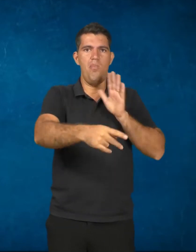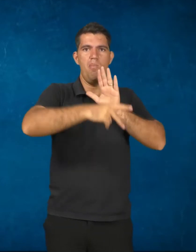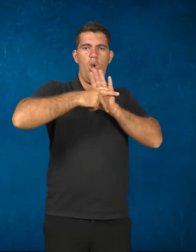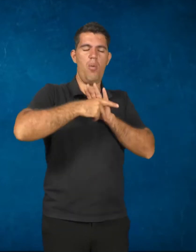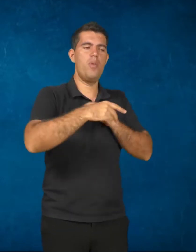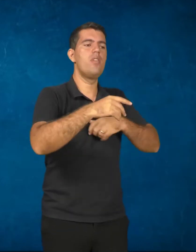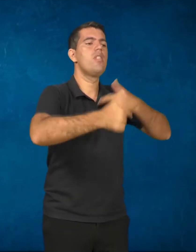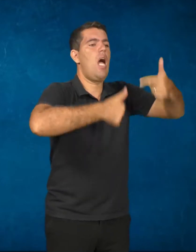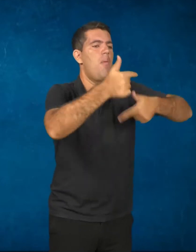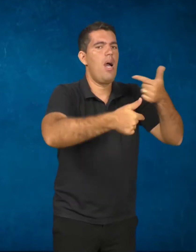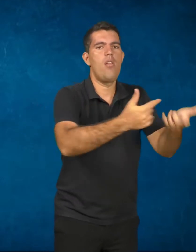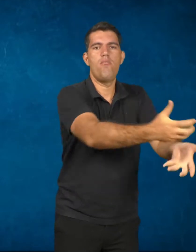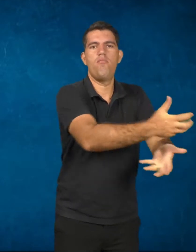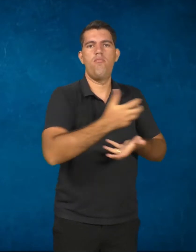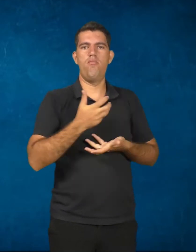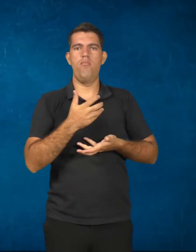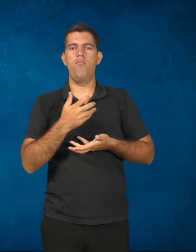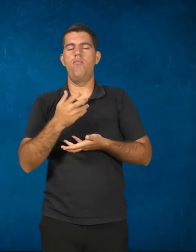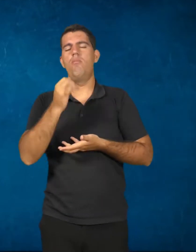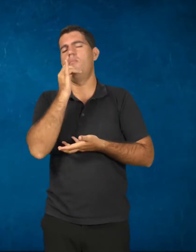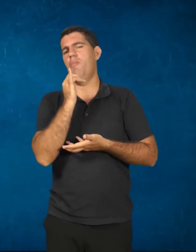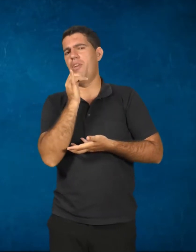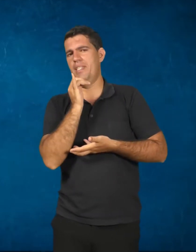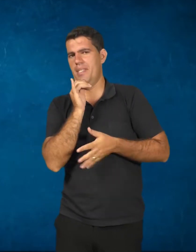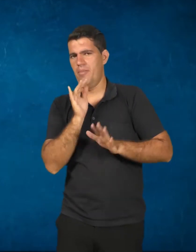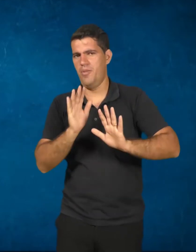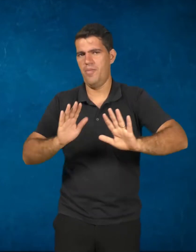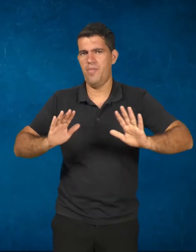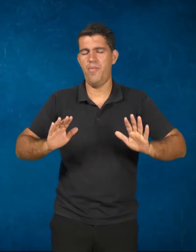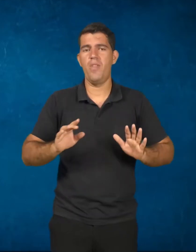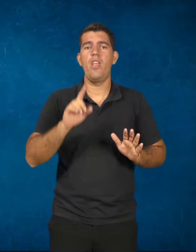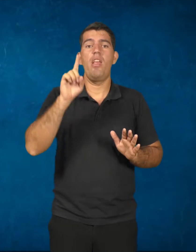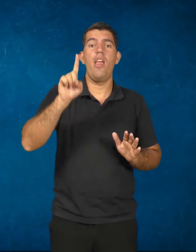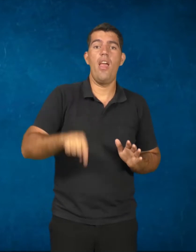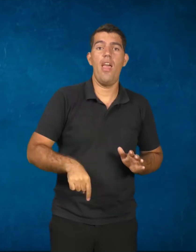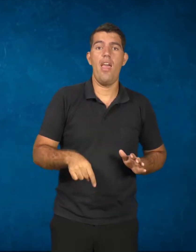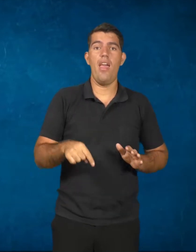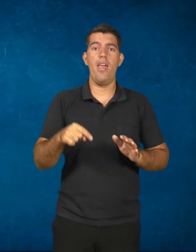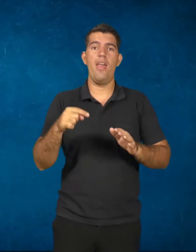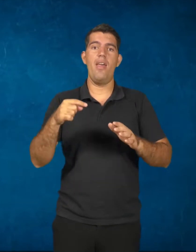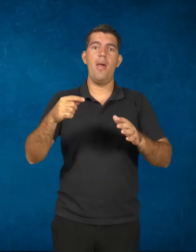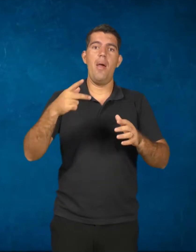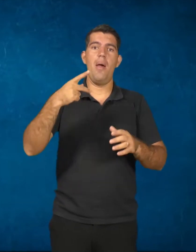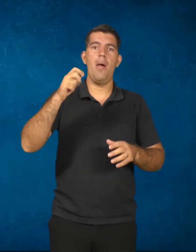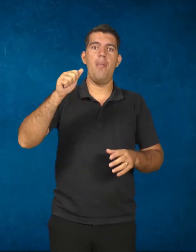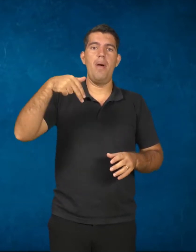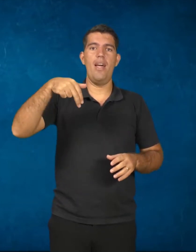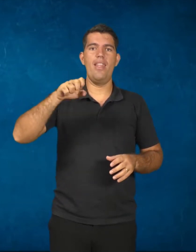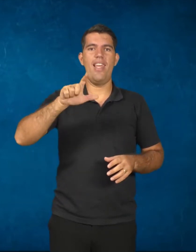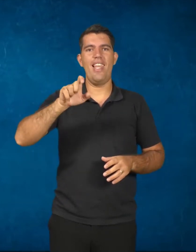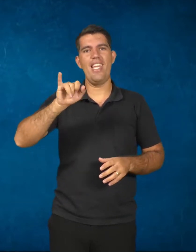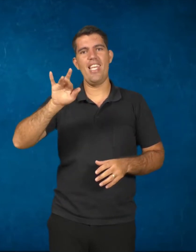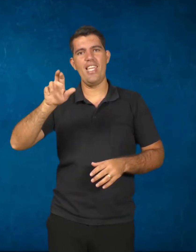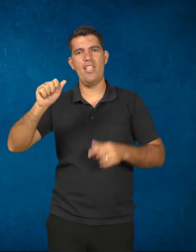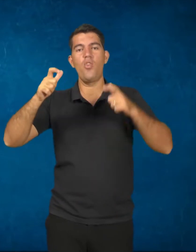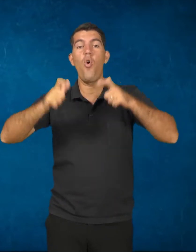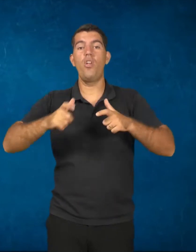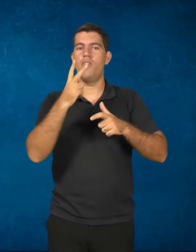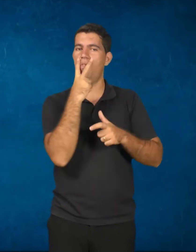força de trabalho. Por exemplo, vamos tomar como exemplo o caso das paneleiras aqui de Vitória. O trabalho daquelas